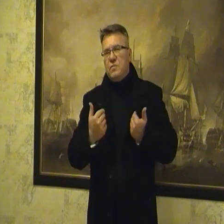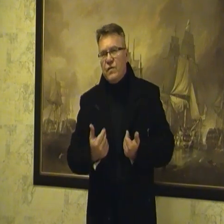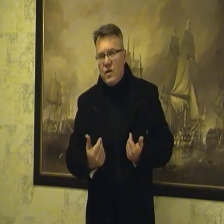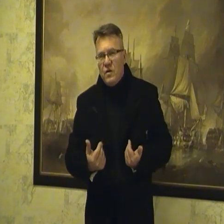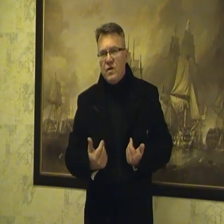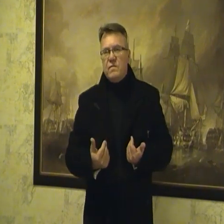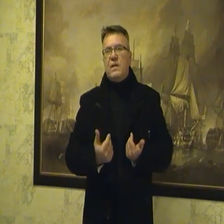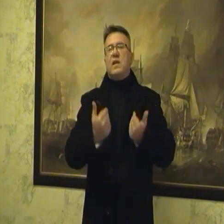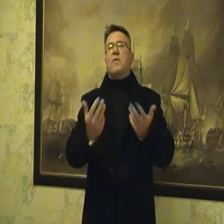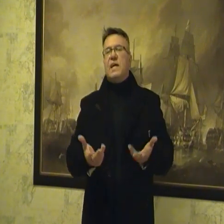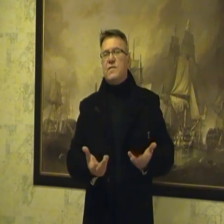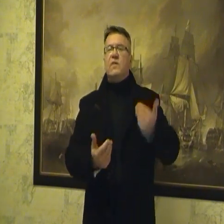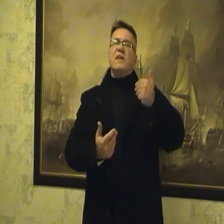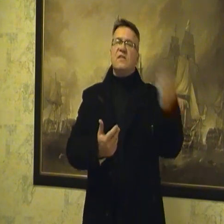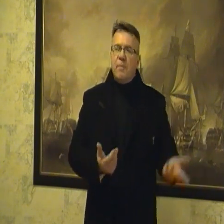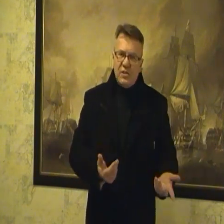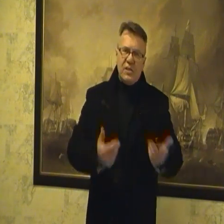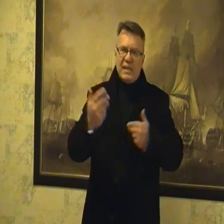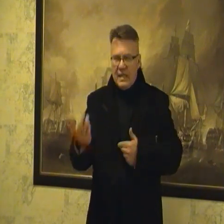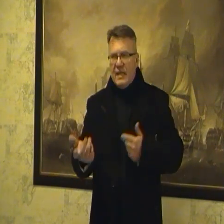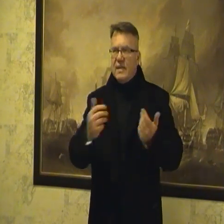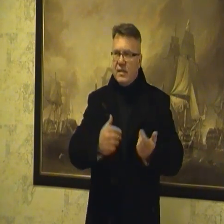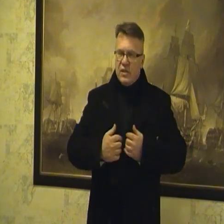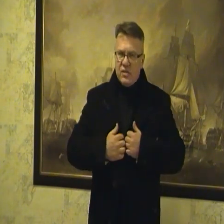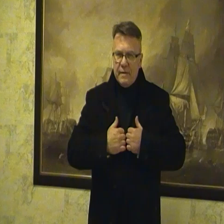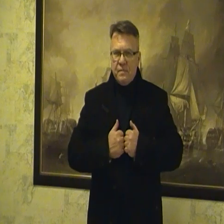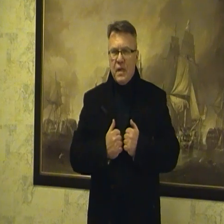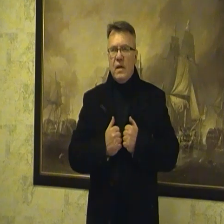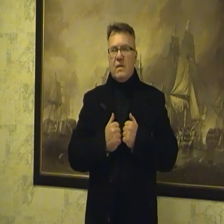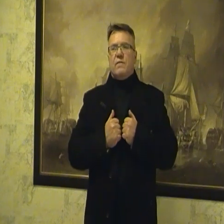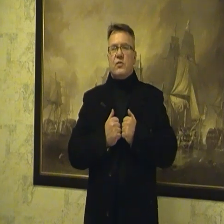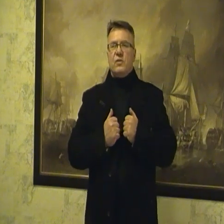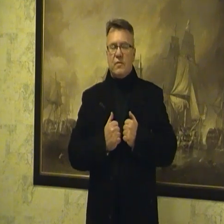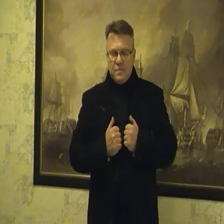zrobiłem film o wielkich bogactwach, gazoporcie i tak dalej i innych rzeczach. No w porządku.